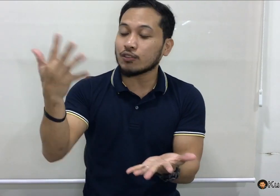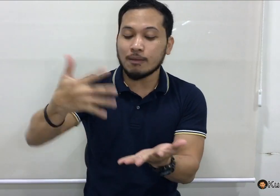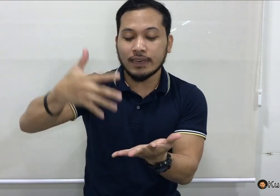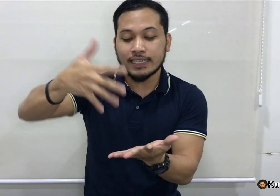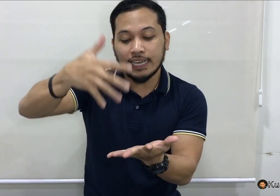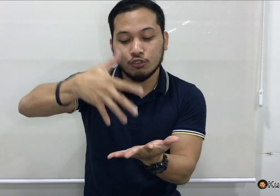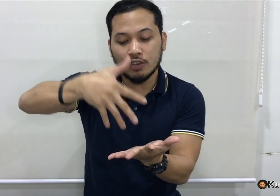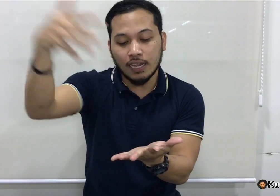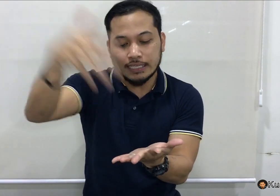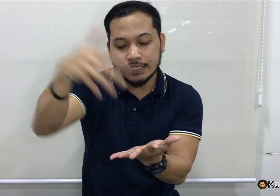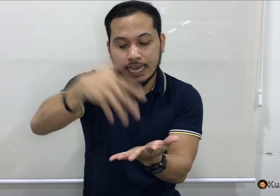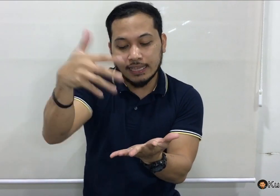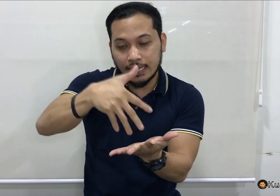ito naman, kasi ganto nyo lang, study.